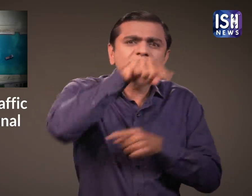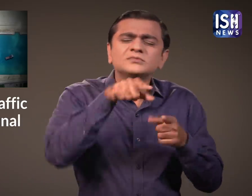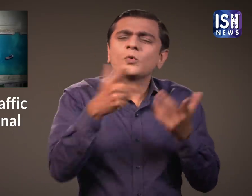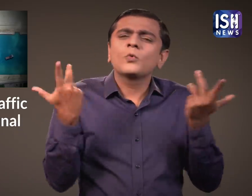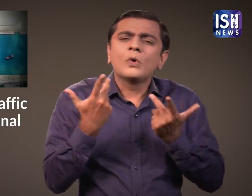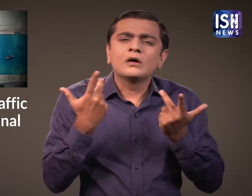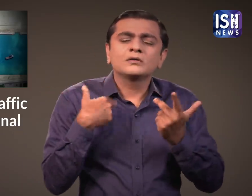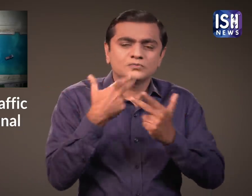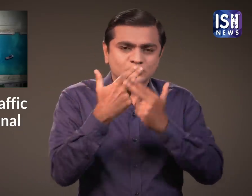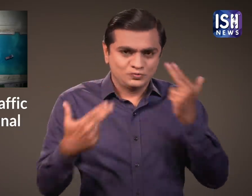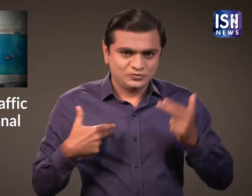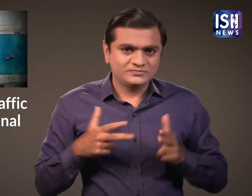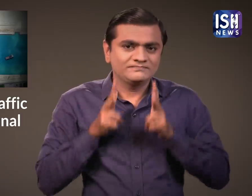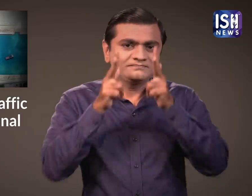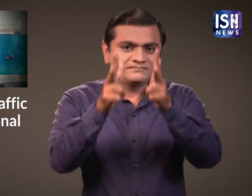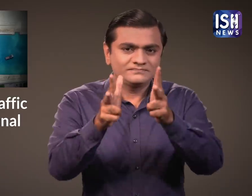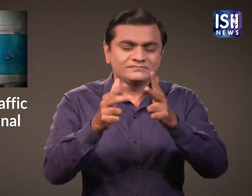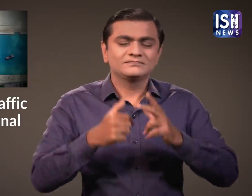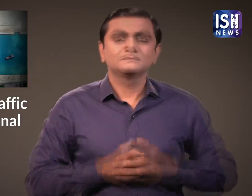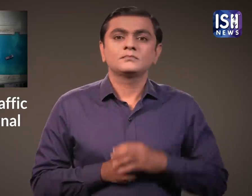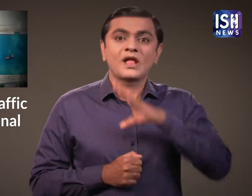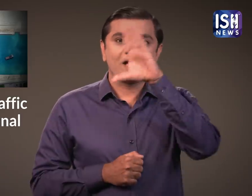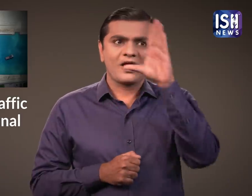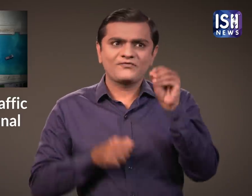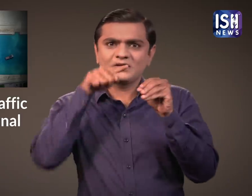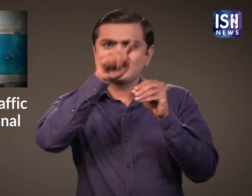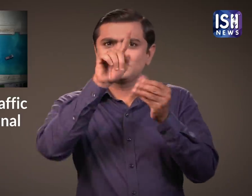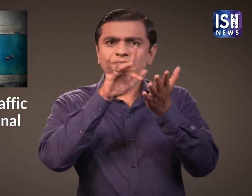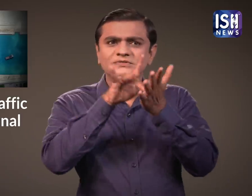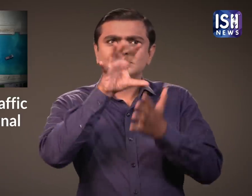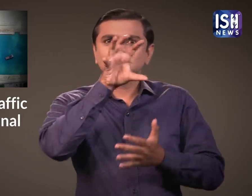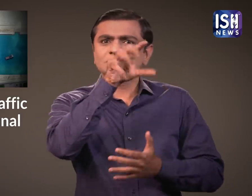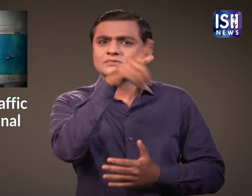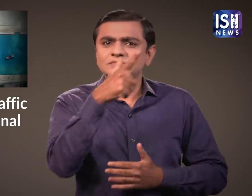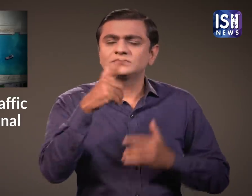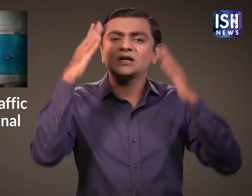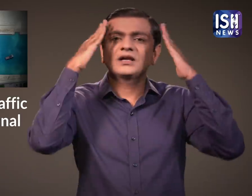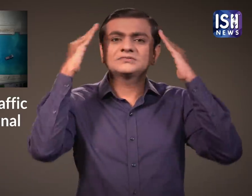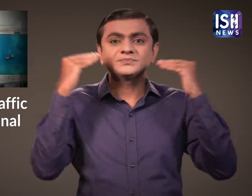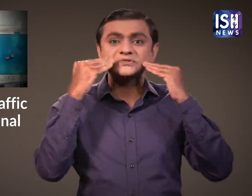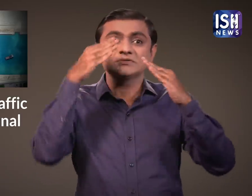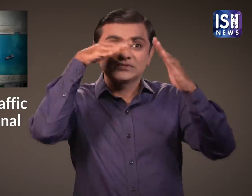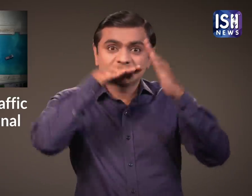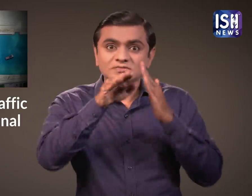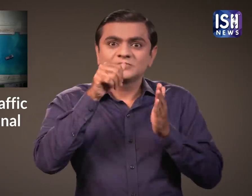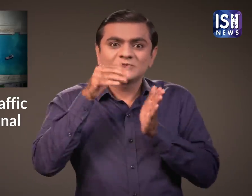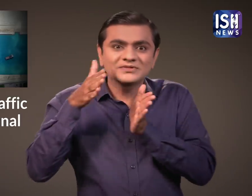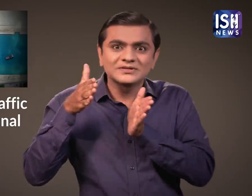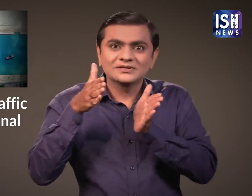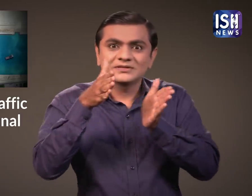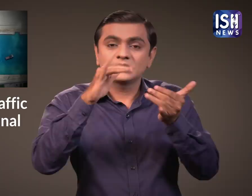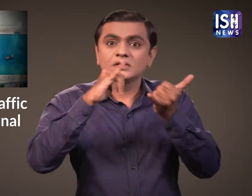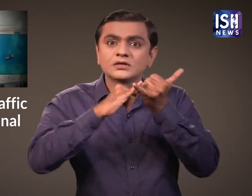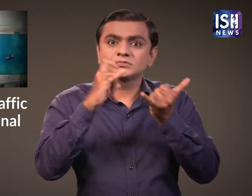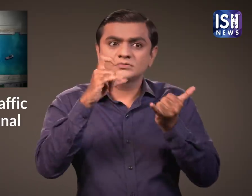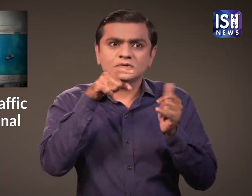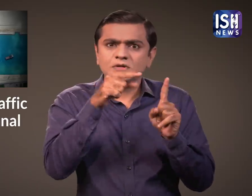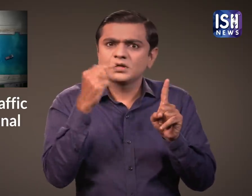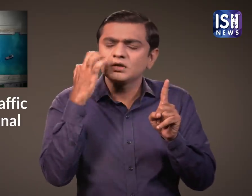स्वेज नेहर का महत्व बताता हूँ। आफ्रिका के मिस्र मिस्तित स्वेज नेहर